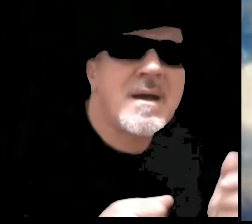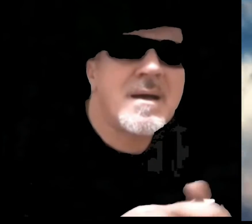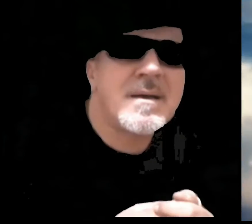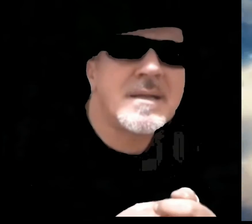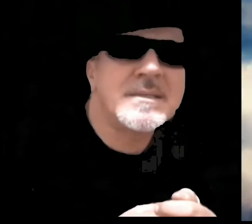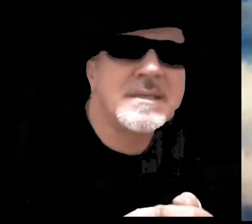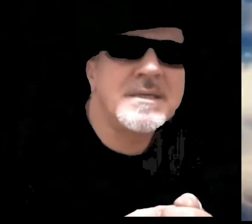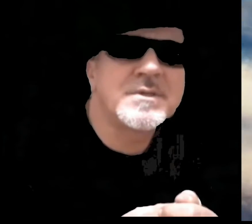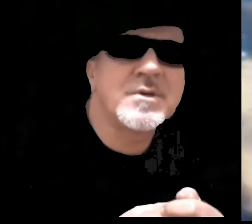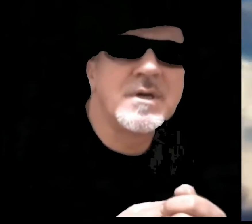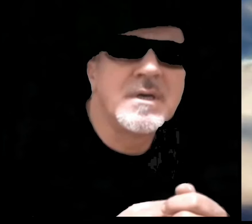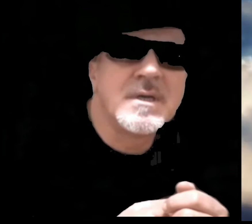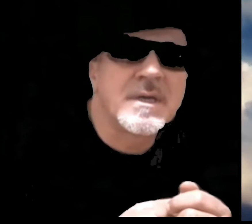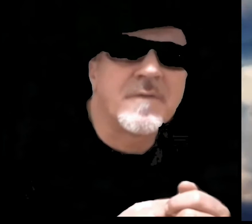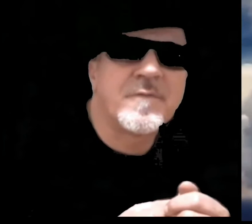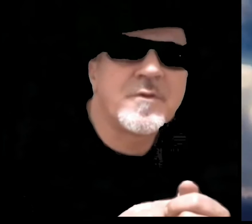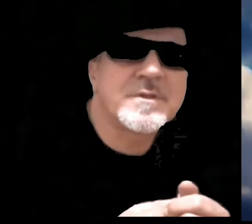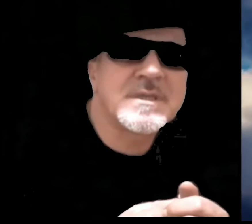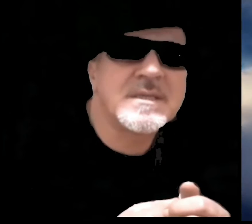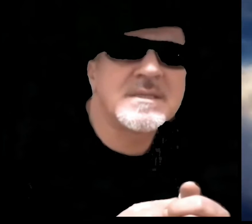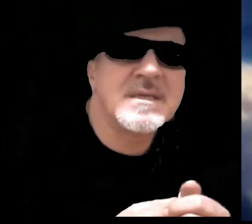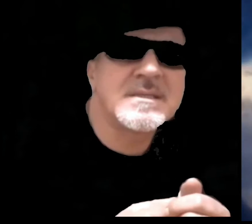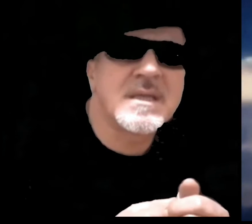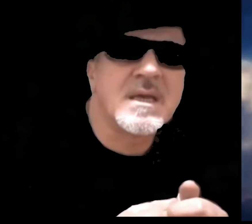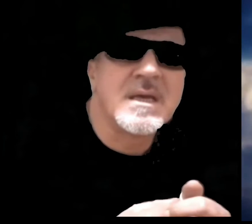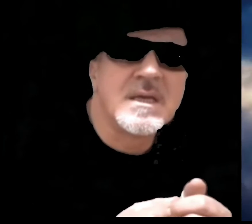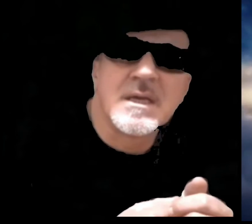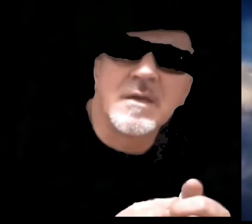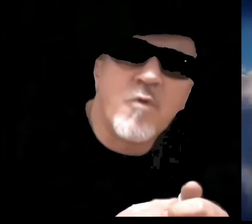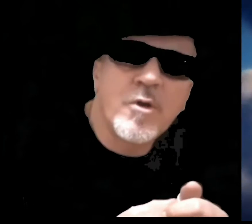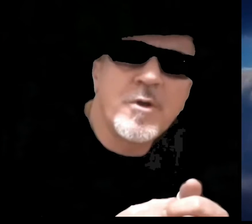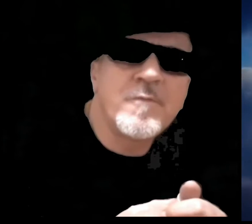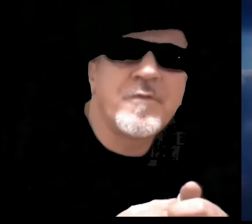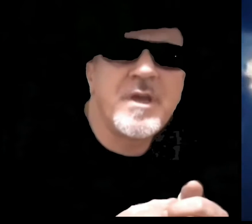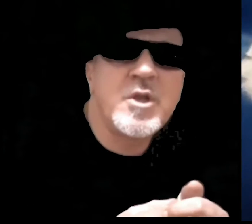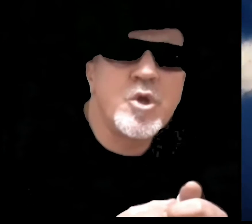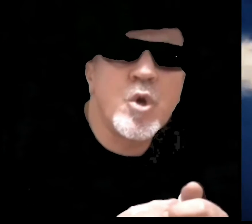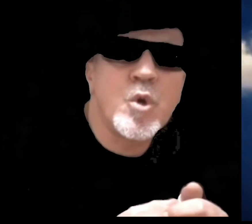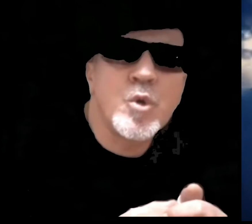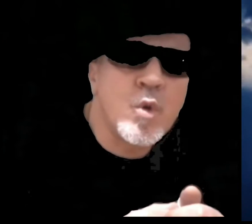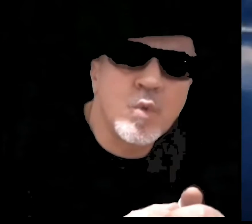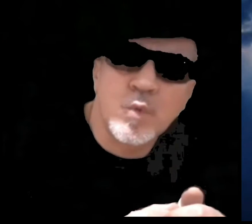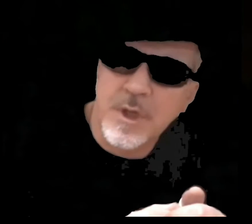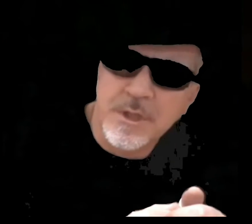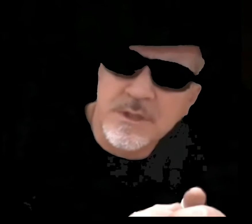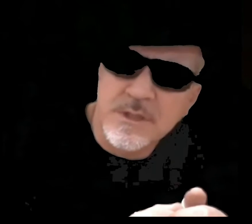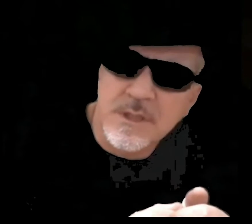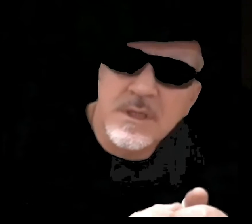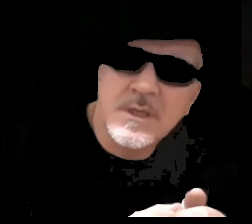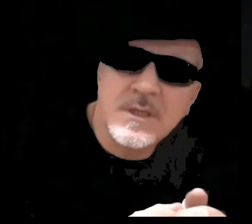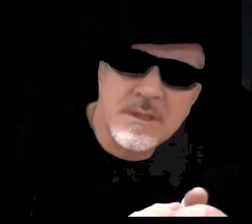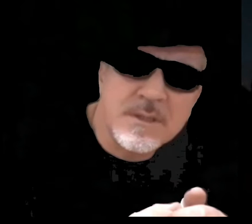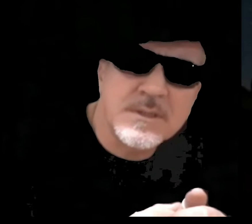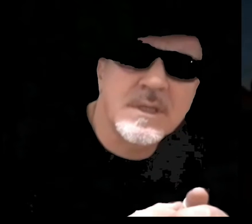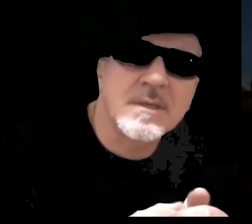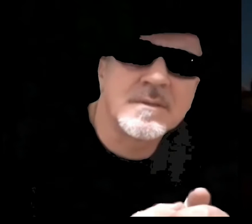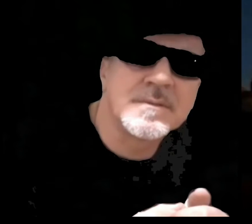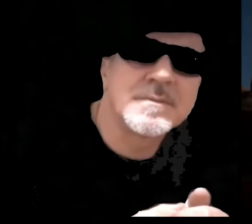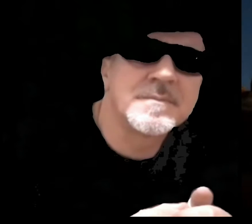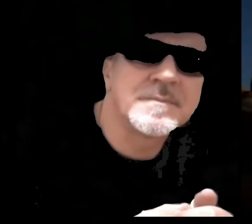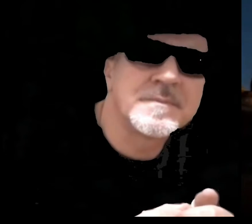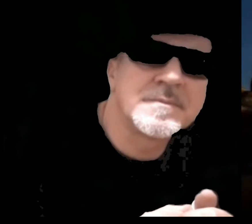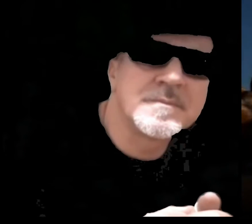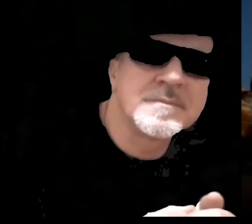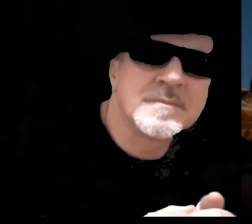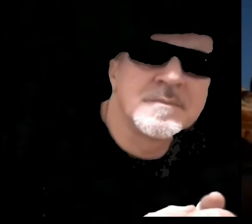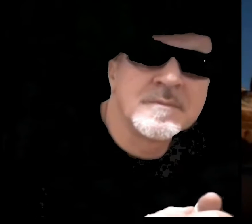paradiso che forse esiste, chi vuole un figlio non esiste.